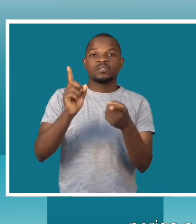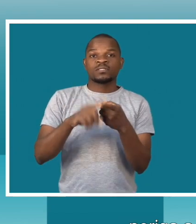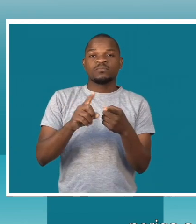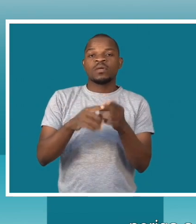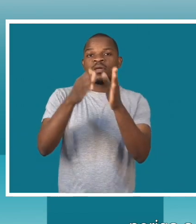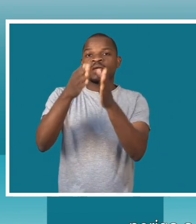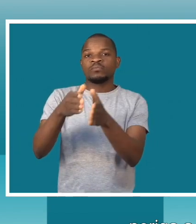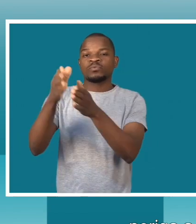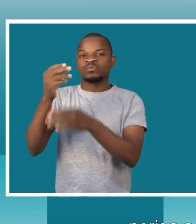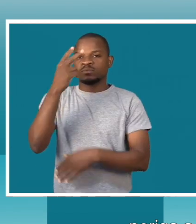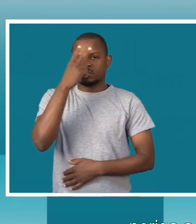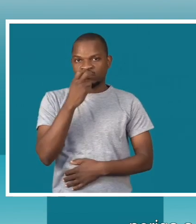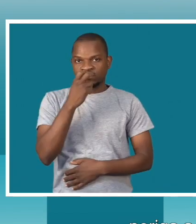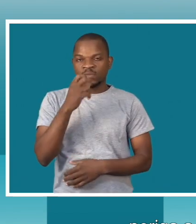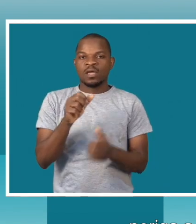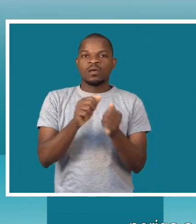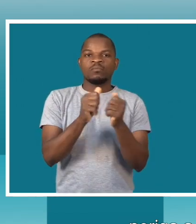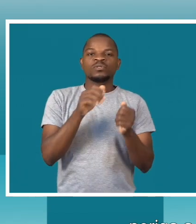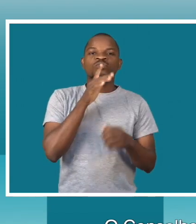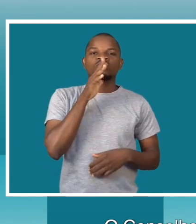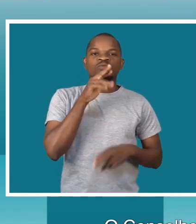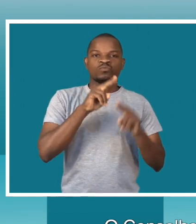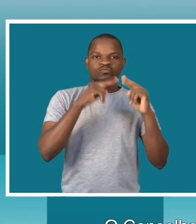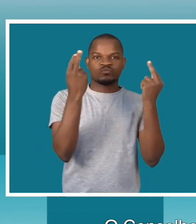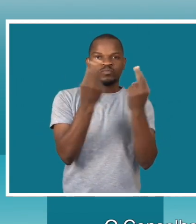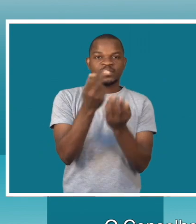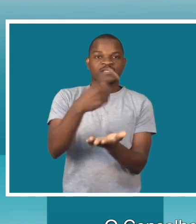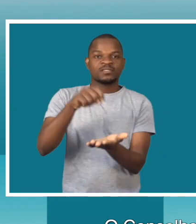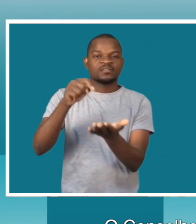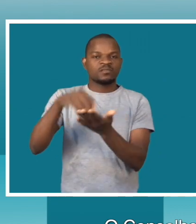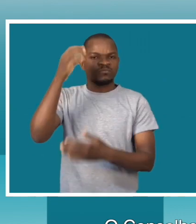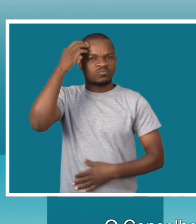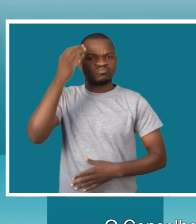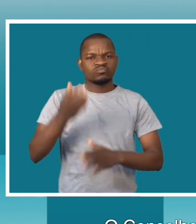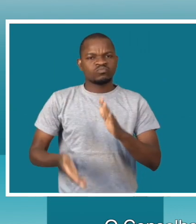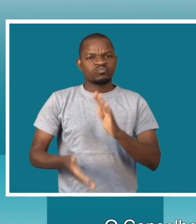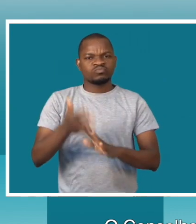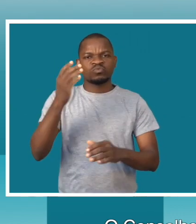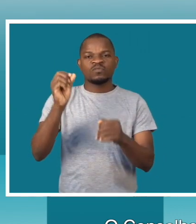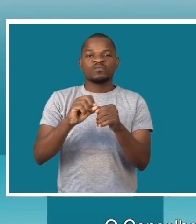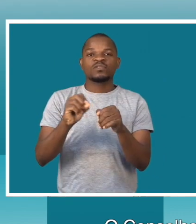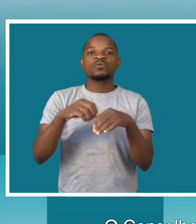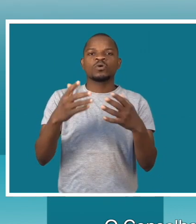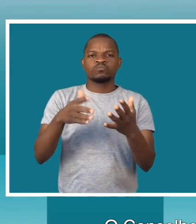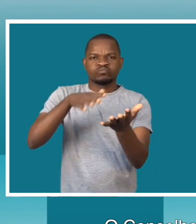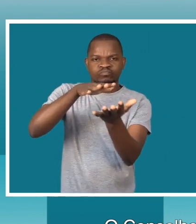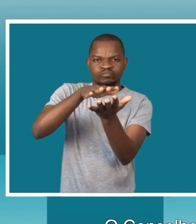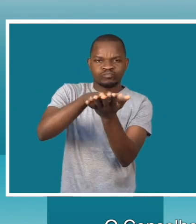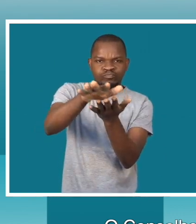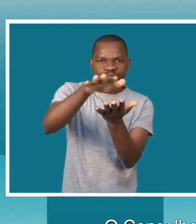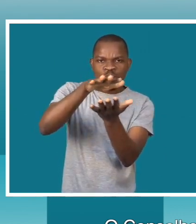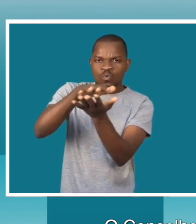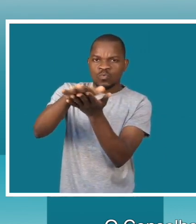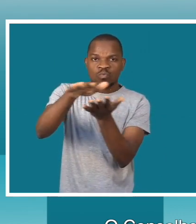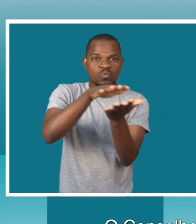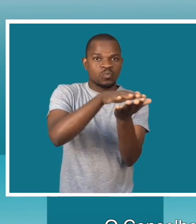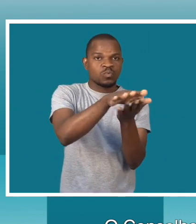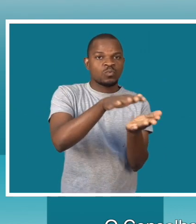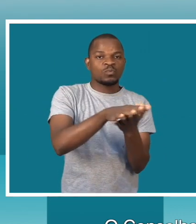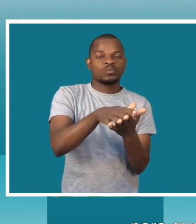como visual. O Conselho Municipal da cidade de Maputo iniciou a campanha de sensibilização que